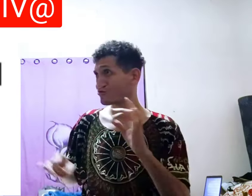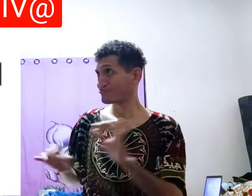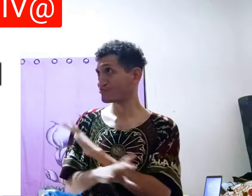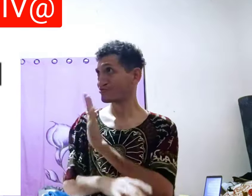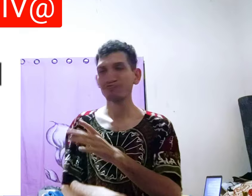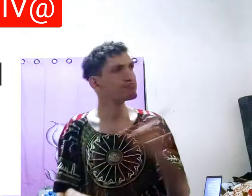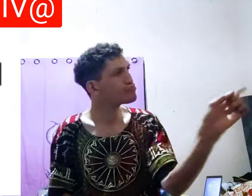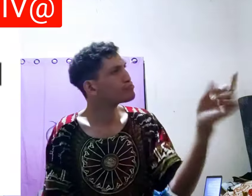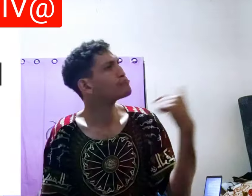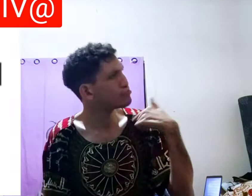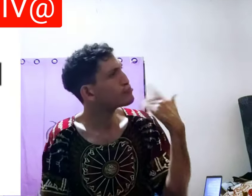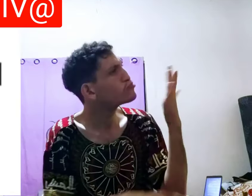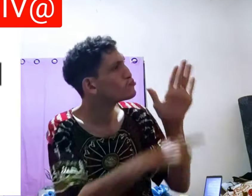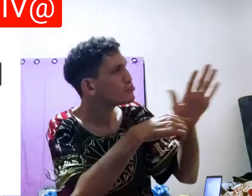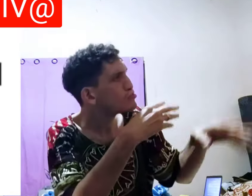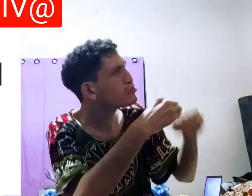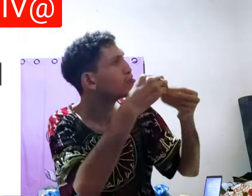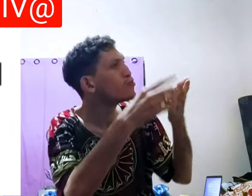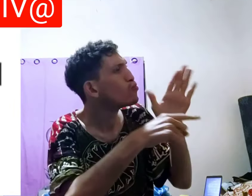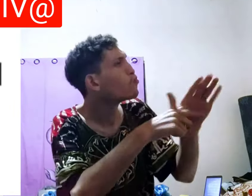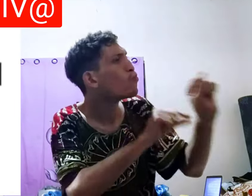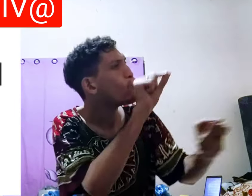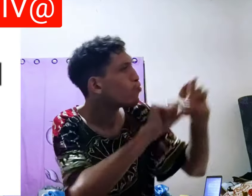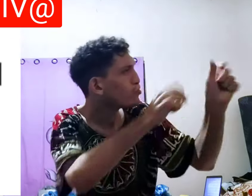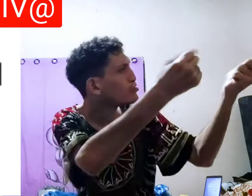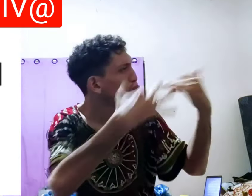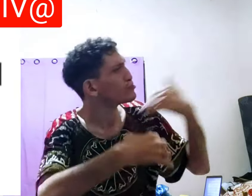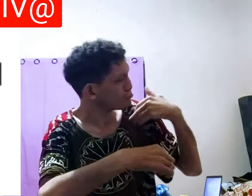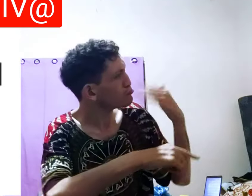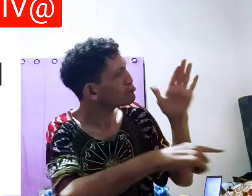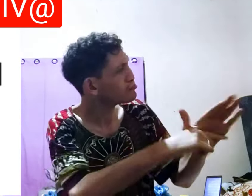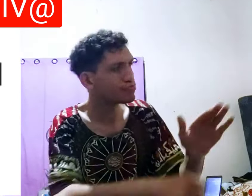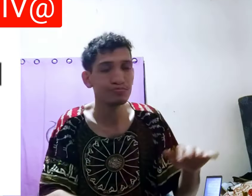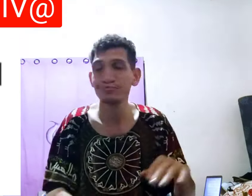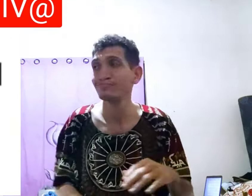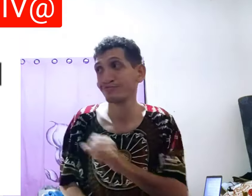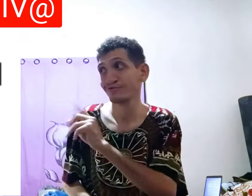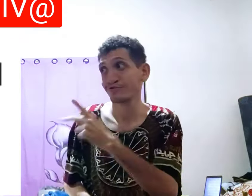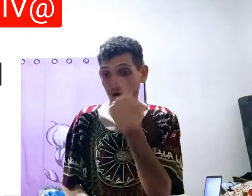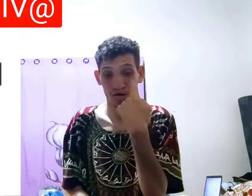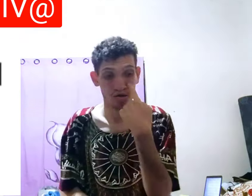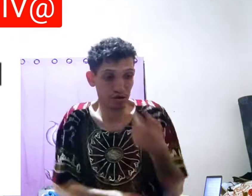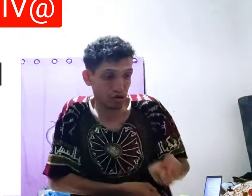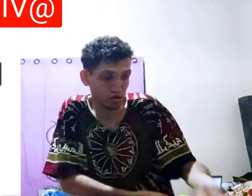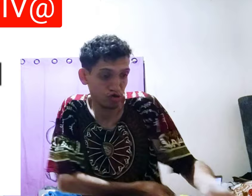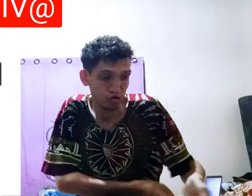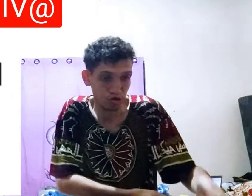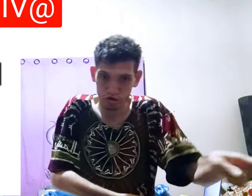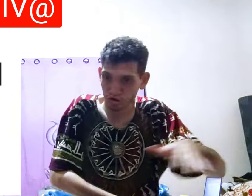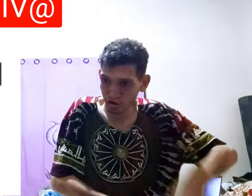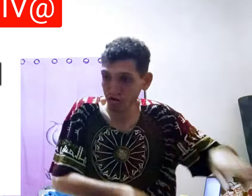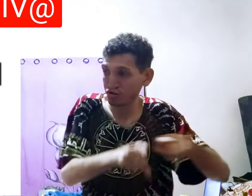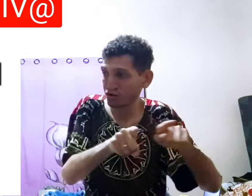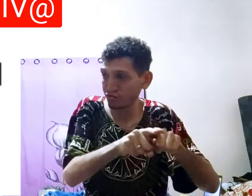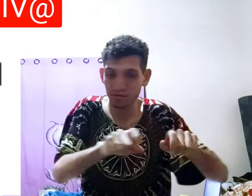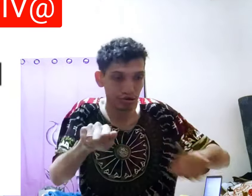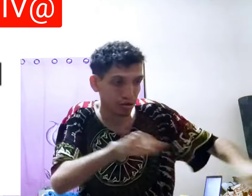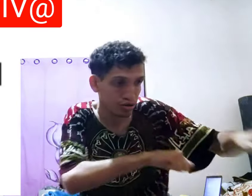você quer ajuda o quê? Você fala, não, eu já te mudei, não, eu quero te ajudar, o que mais você precisa, me explica, eu vou te ajudar, aí ele fala, precisa de